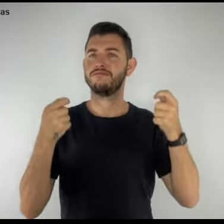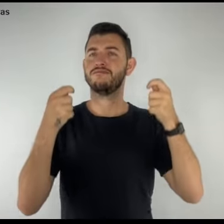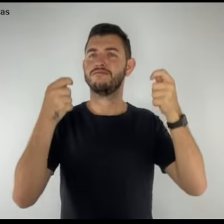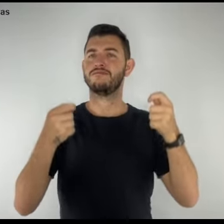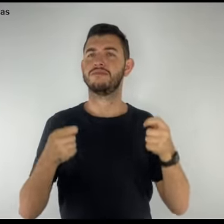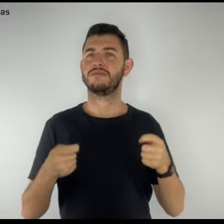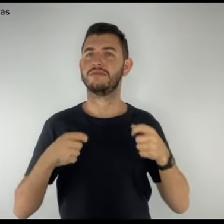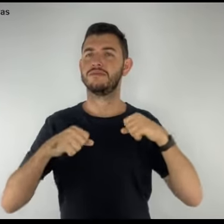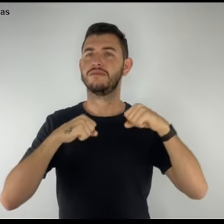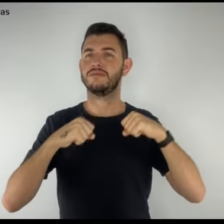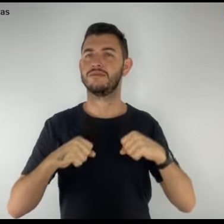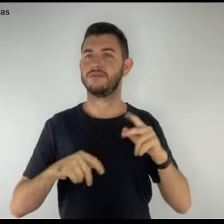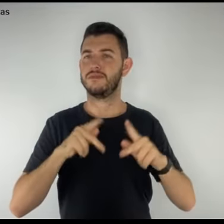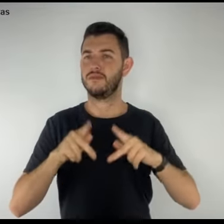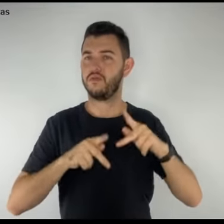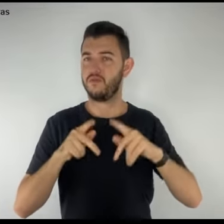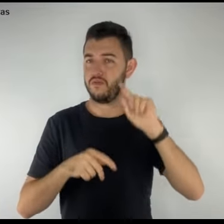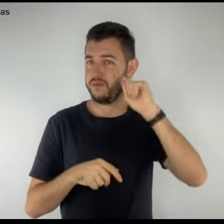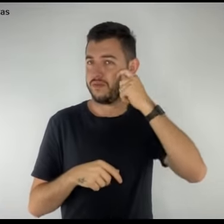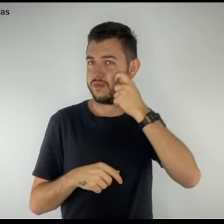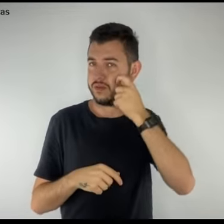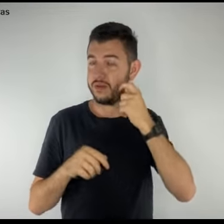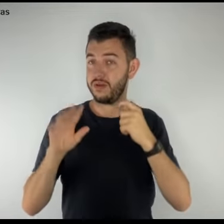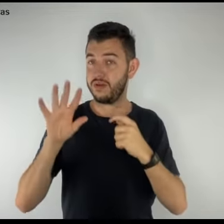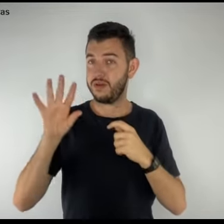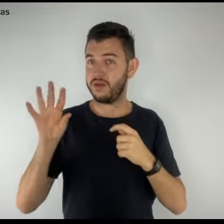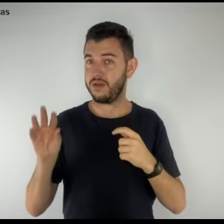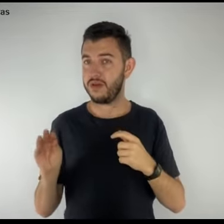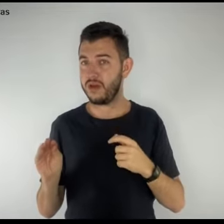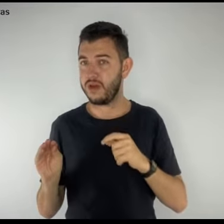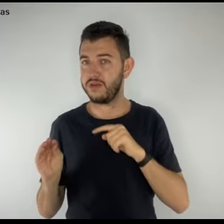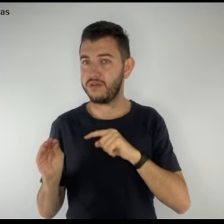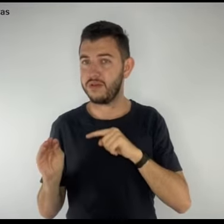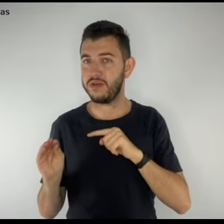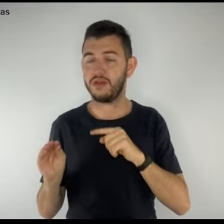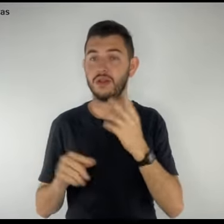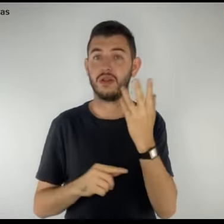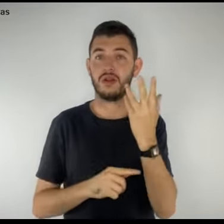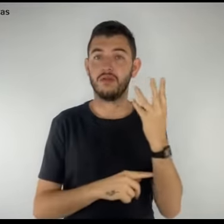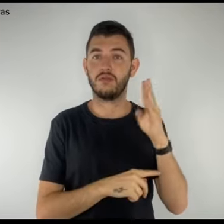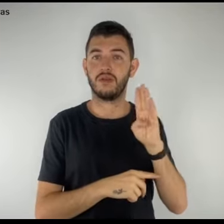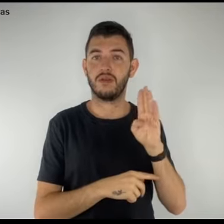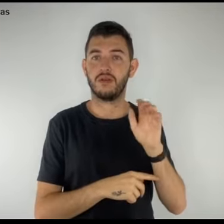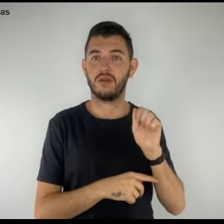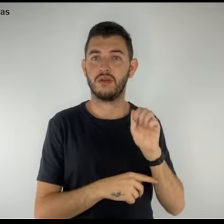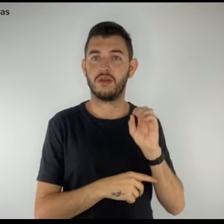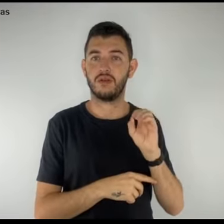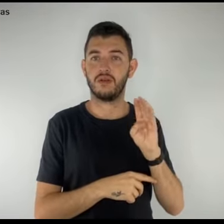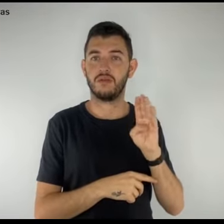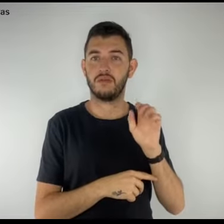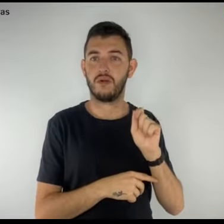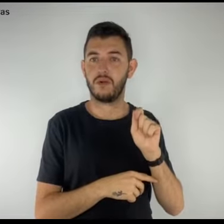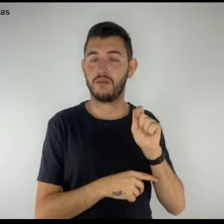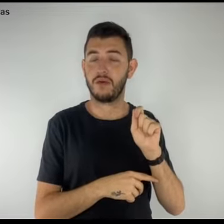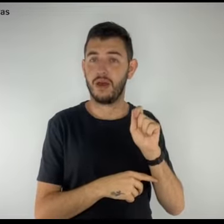Em alguns locais do continente africano, a árvore Baobá é chamada de árvore mãe,